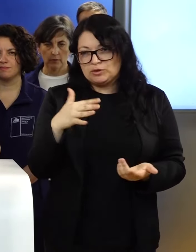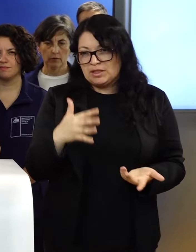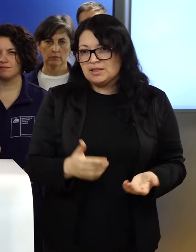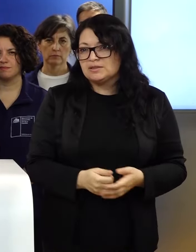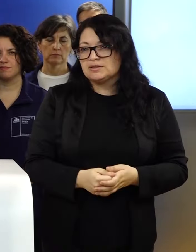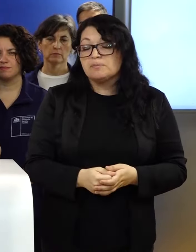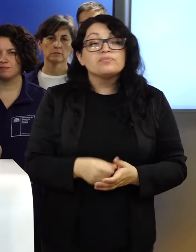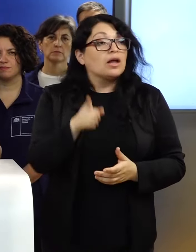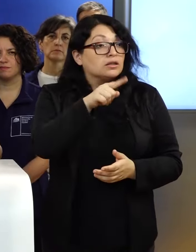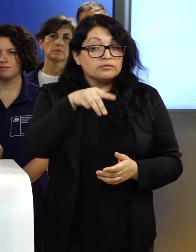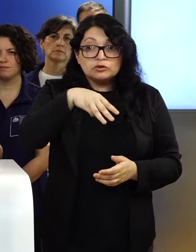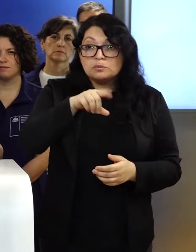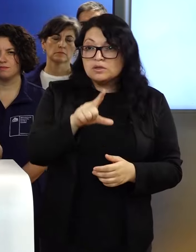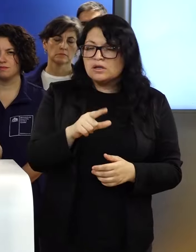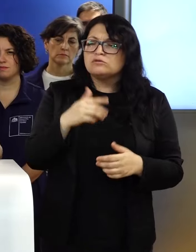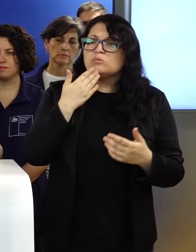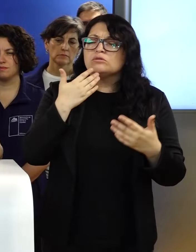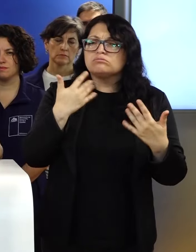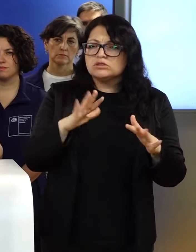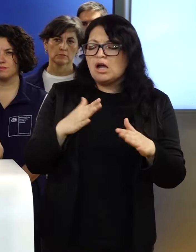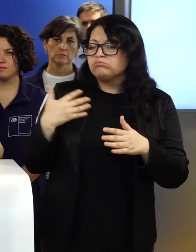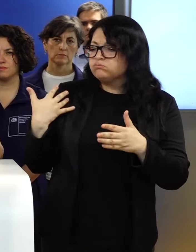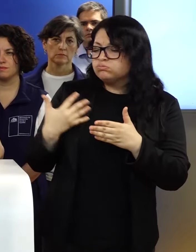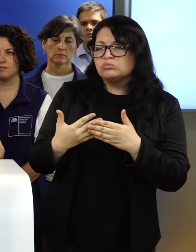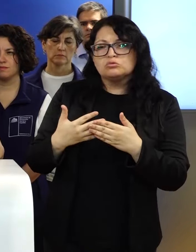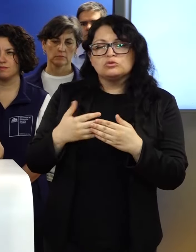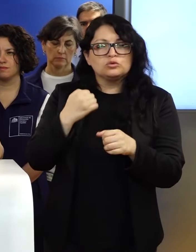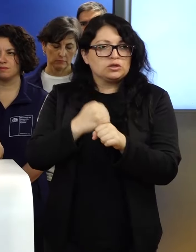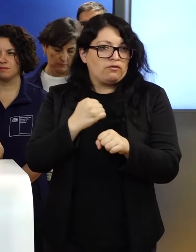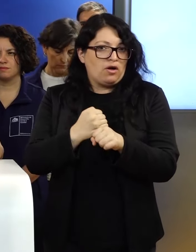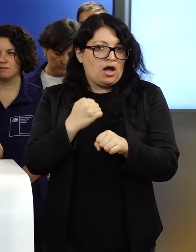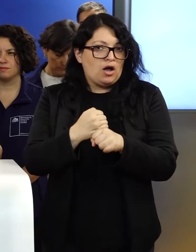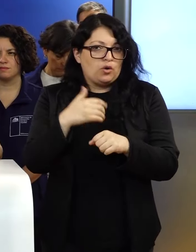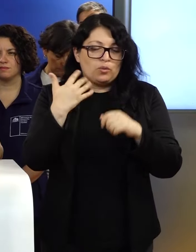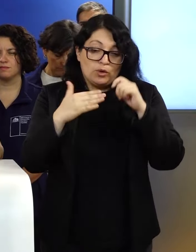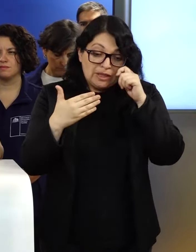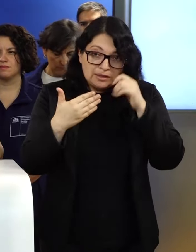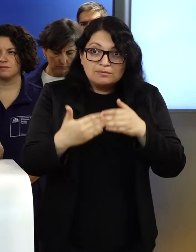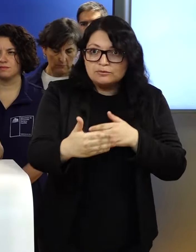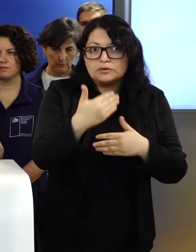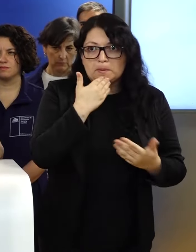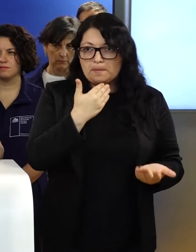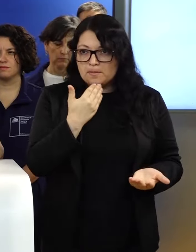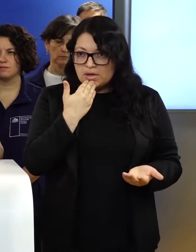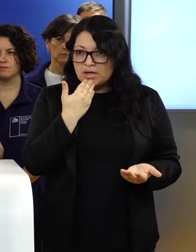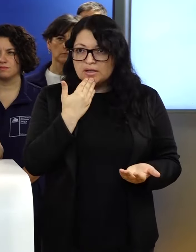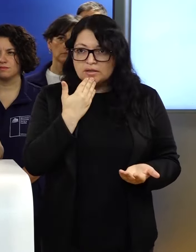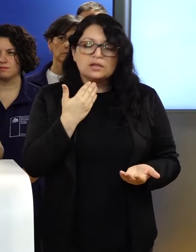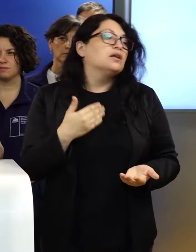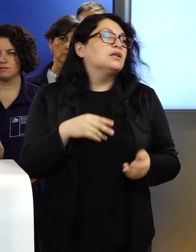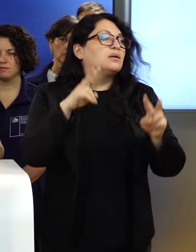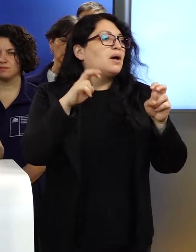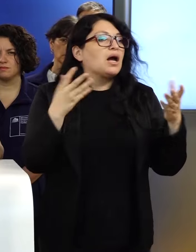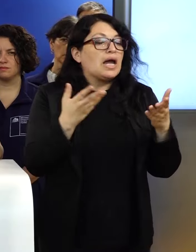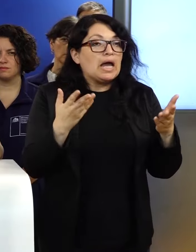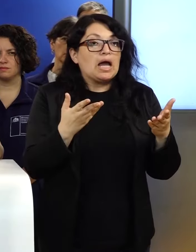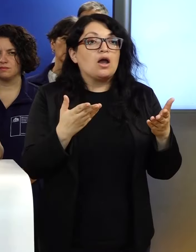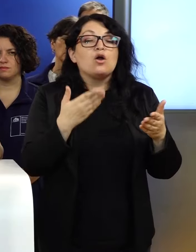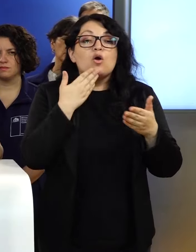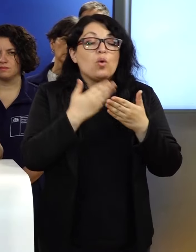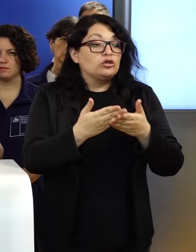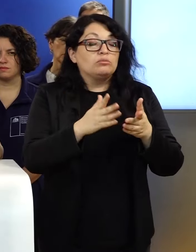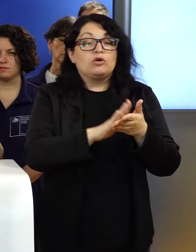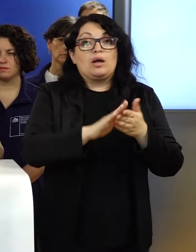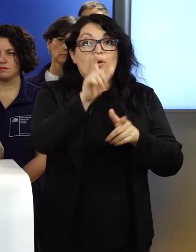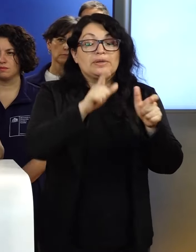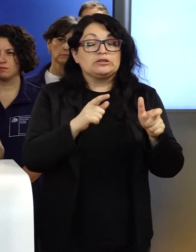ha tenido y va a tener un trabajo muy importante en lo que se refiere al tratamiento de los cuerpos que se encuentren